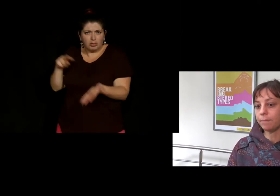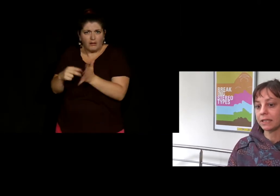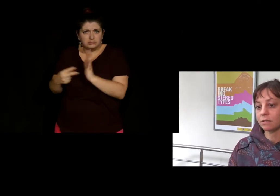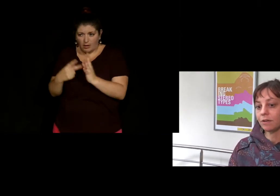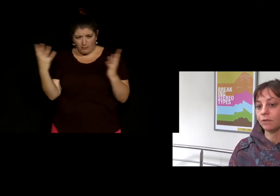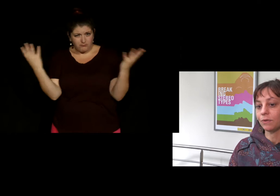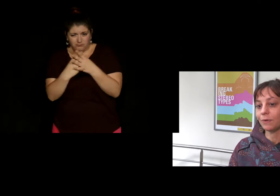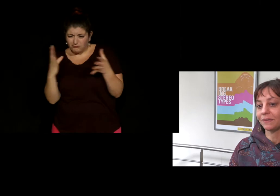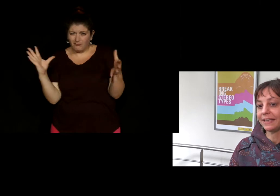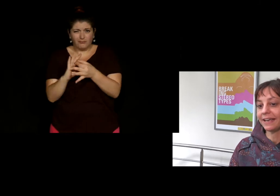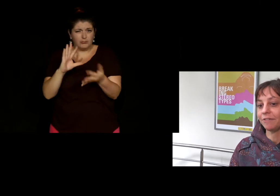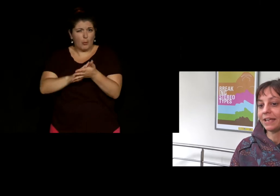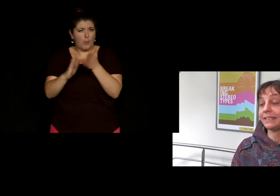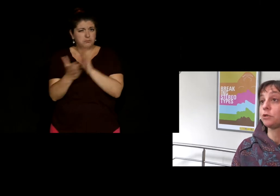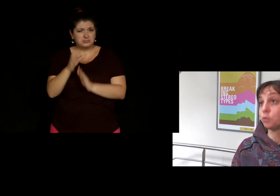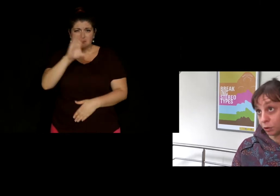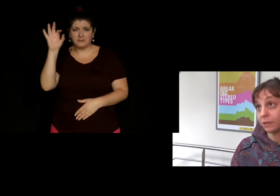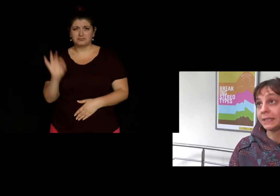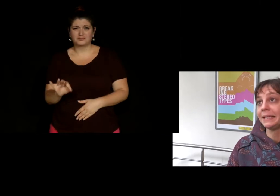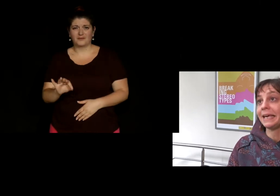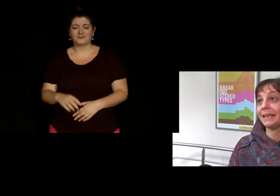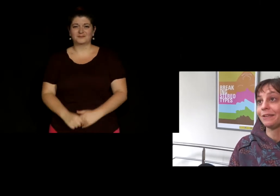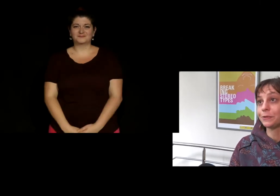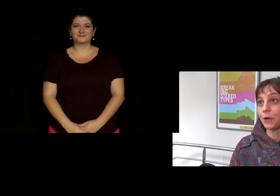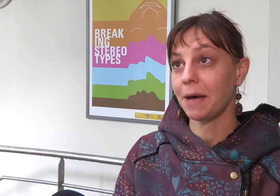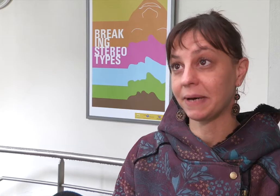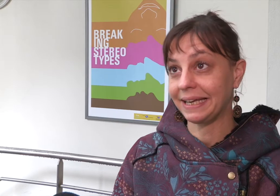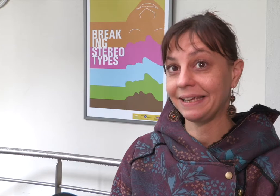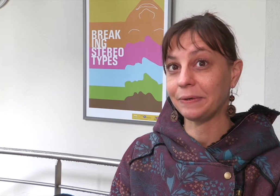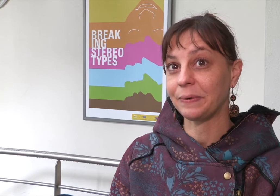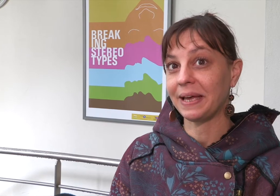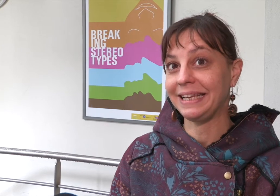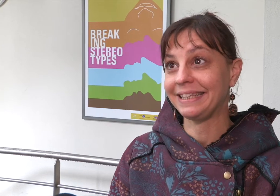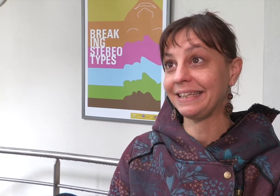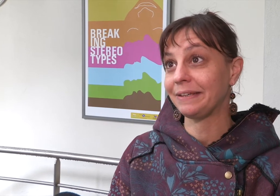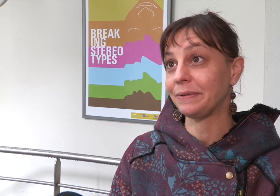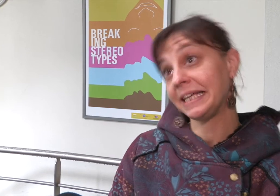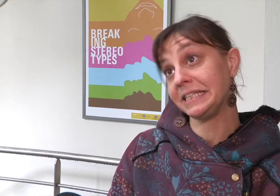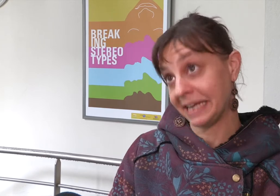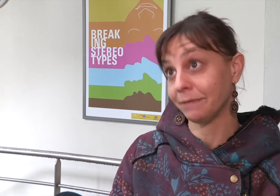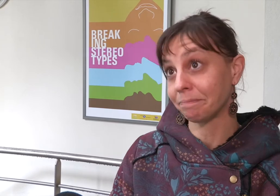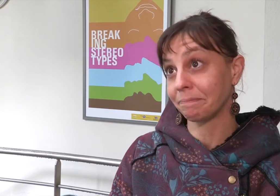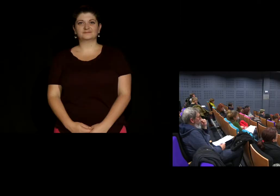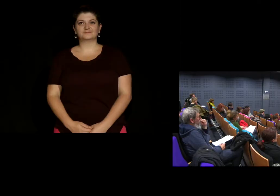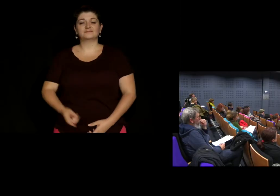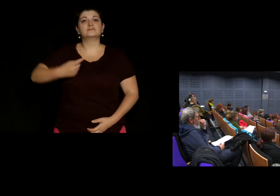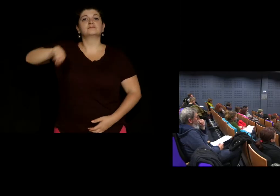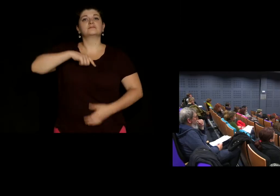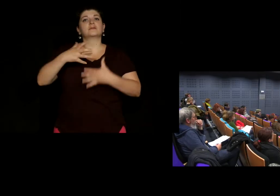personne quand elle est arrivée elle était sourde et deux heures après elle était technicienne. Nous le Grand Rond on est